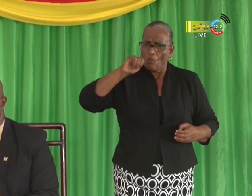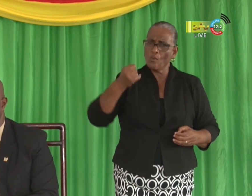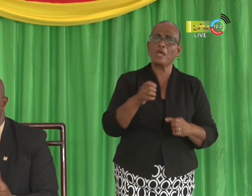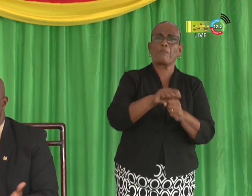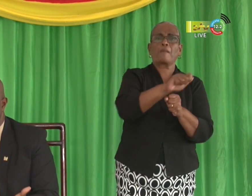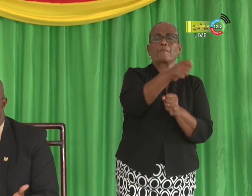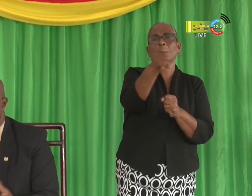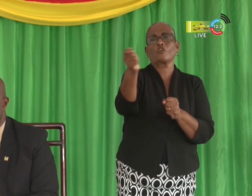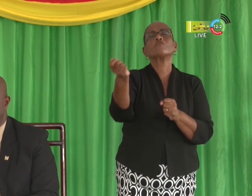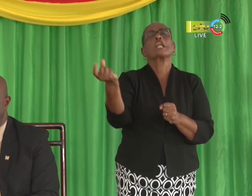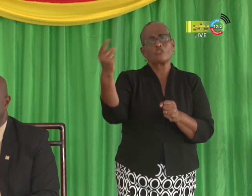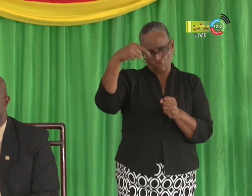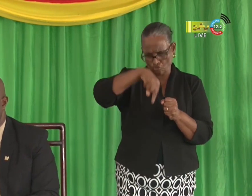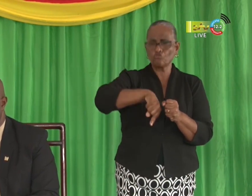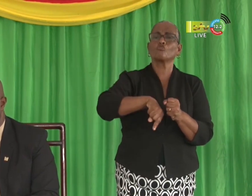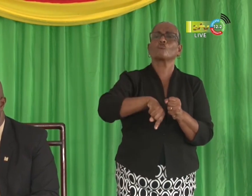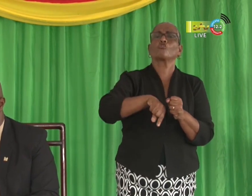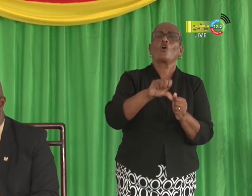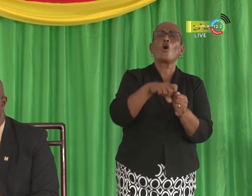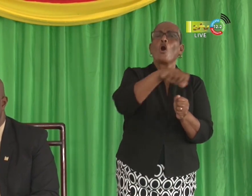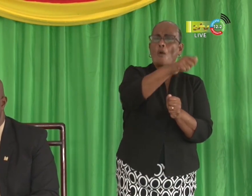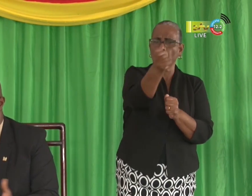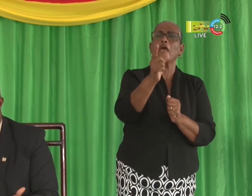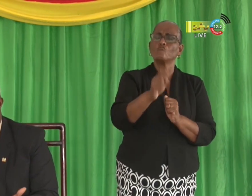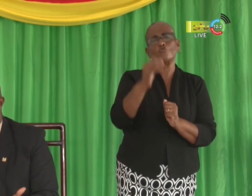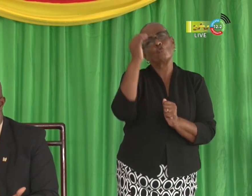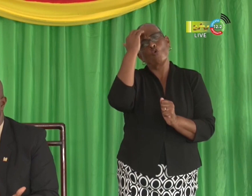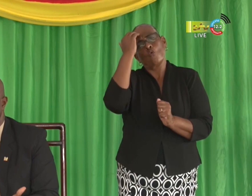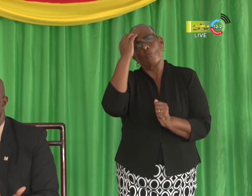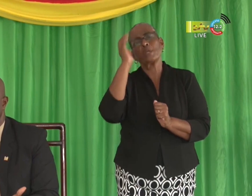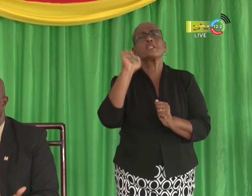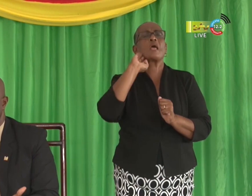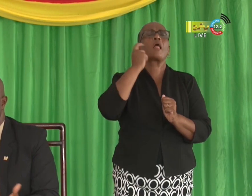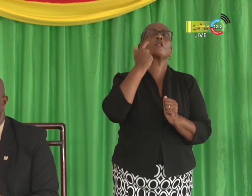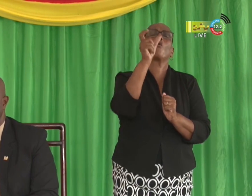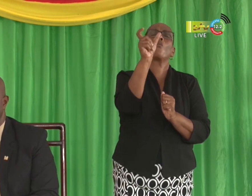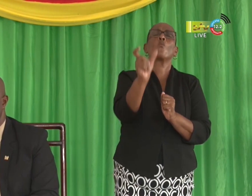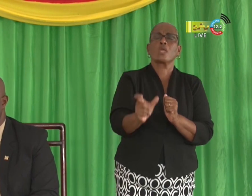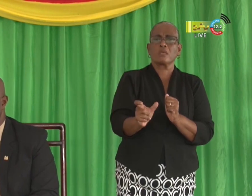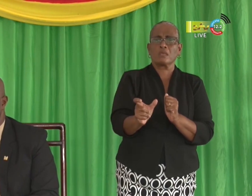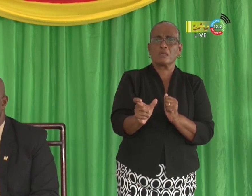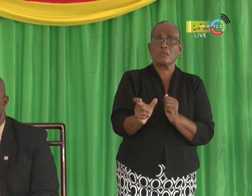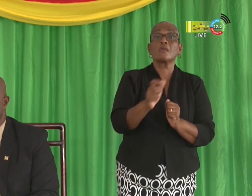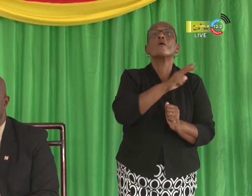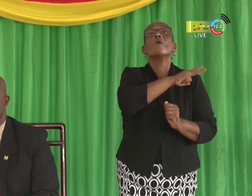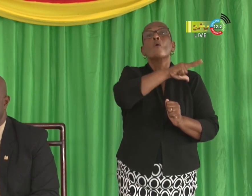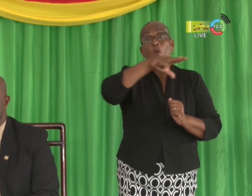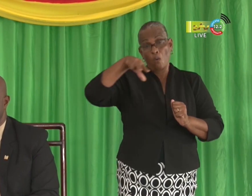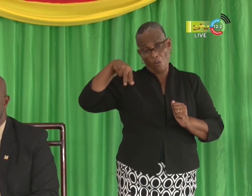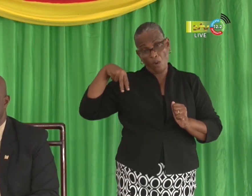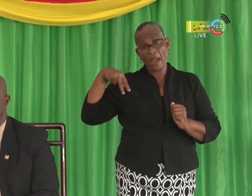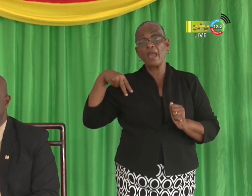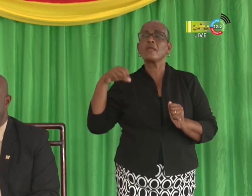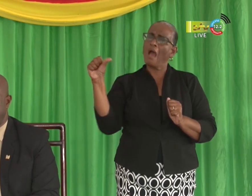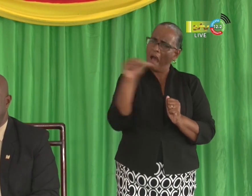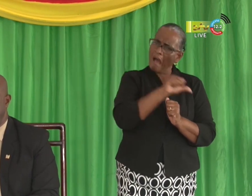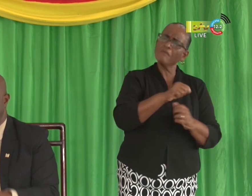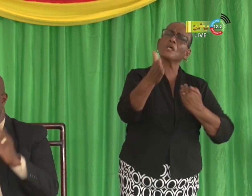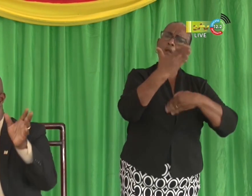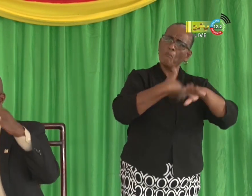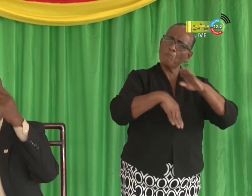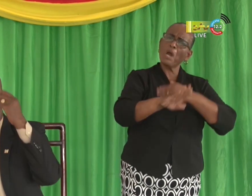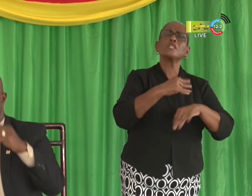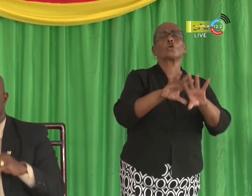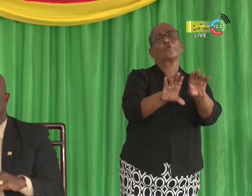persconferentie. Dat de pers geïnformeerd wordt elke week. Ja, dus wij hebben een andere manier van